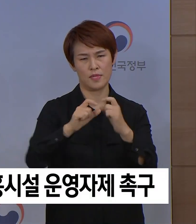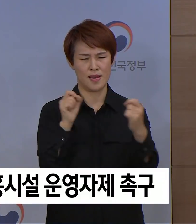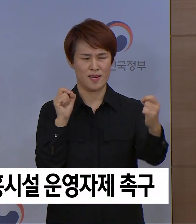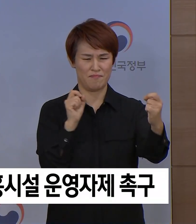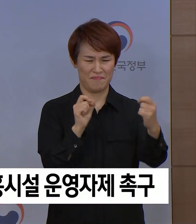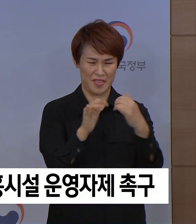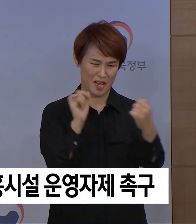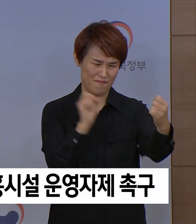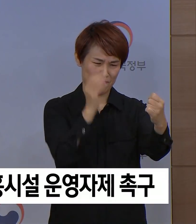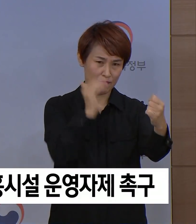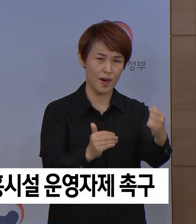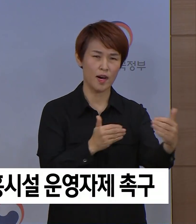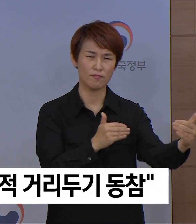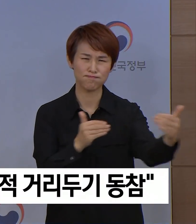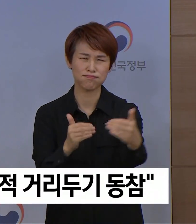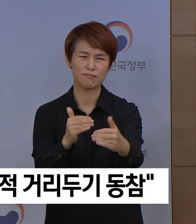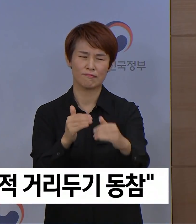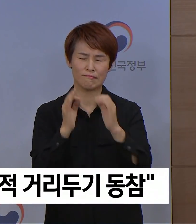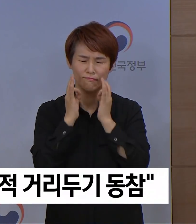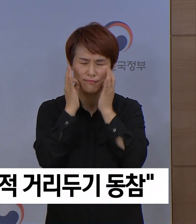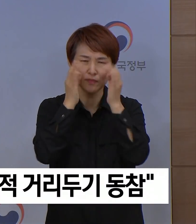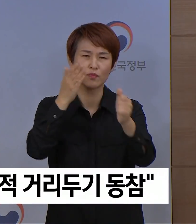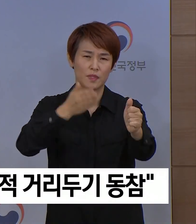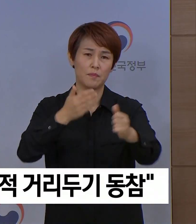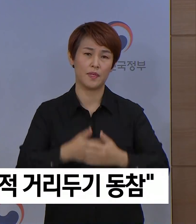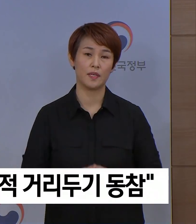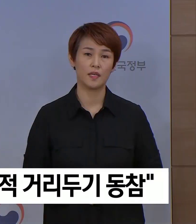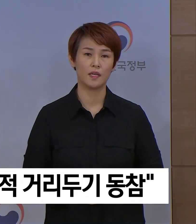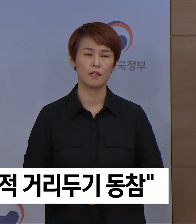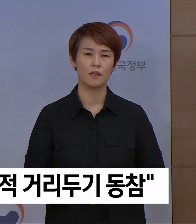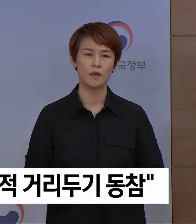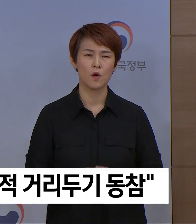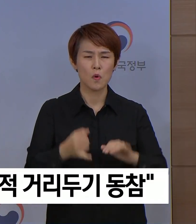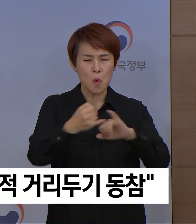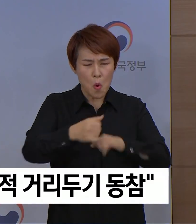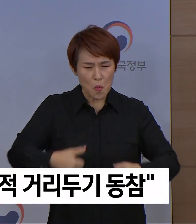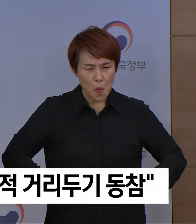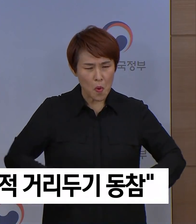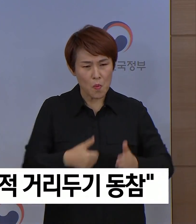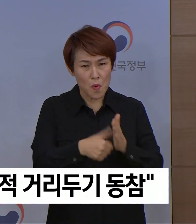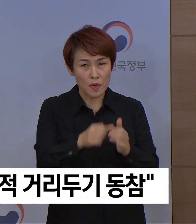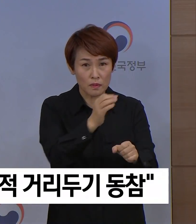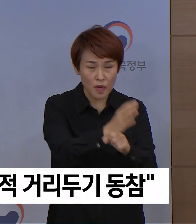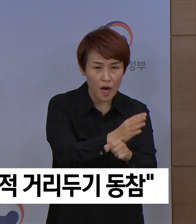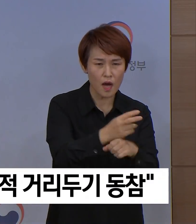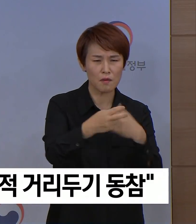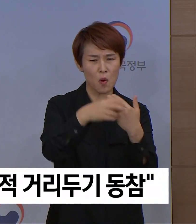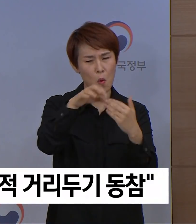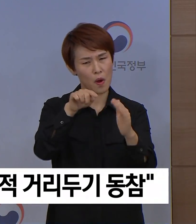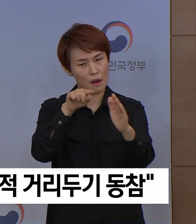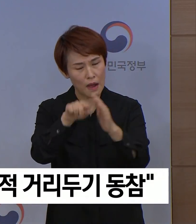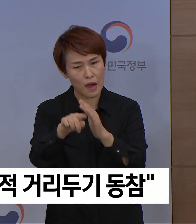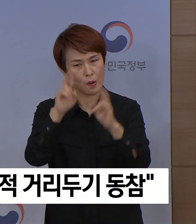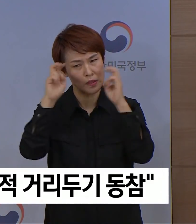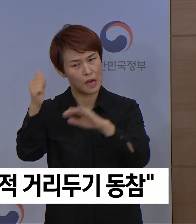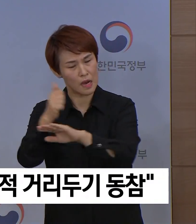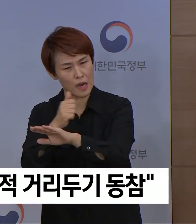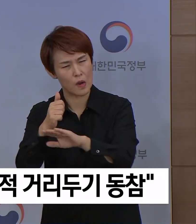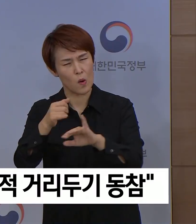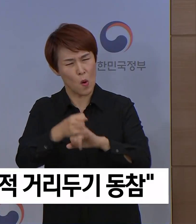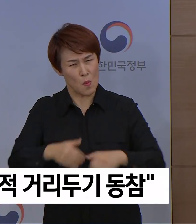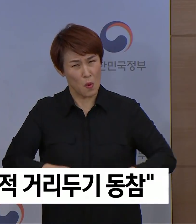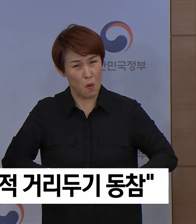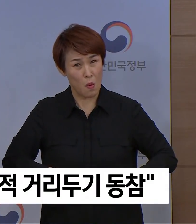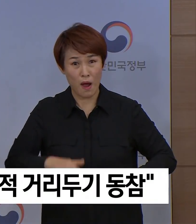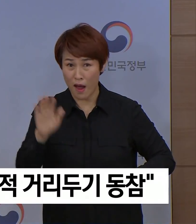최선을 다해 주시길 바랍니다. 생필 구매 의료기관 방문 출퇴근 등 꼭 필요한